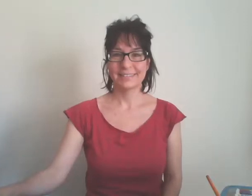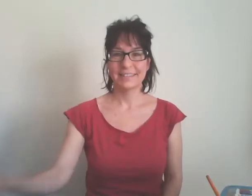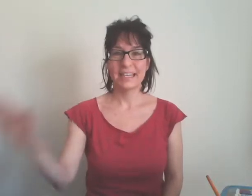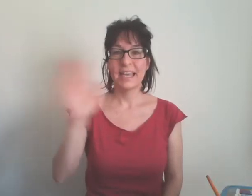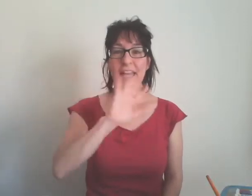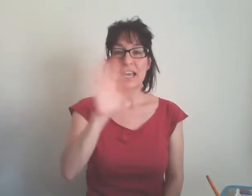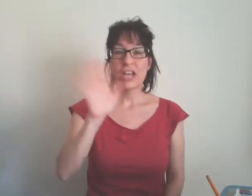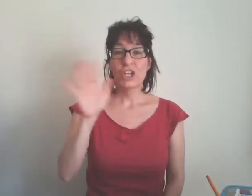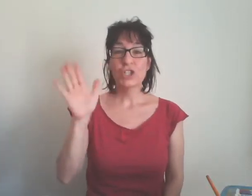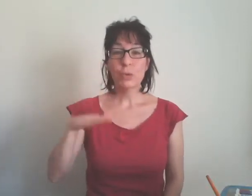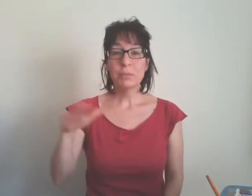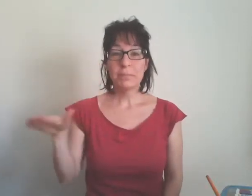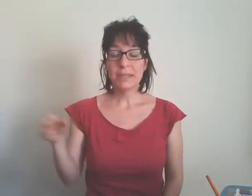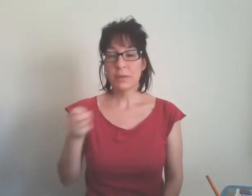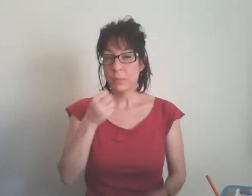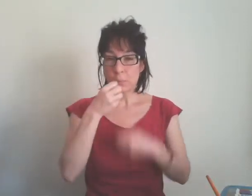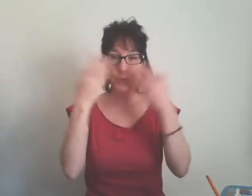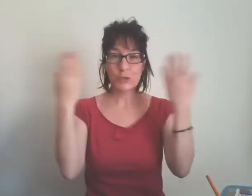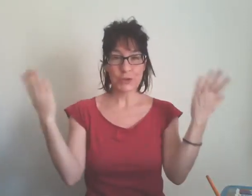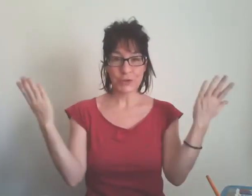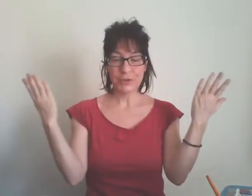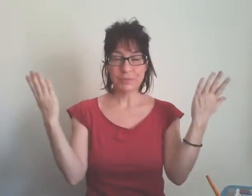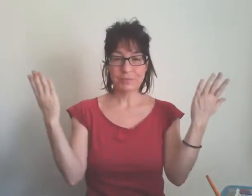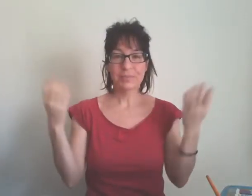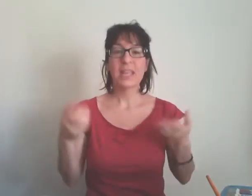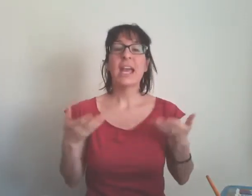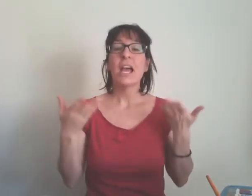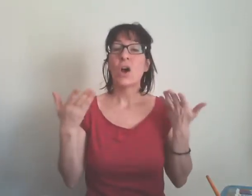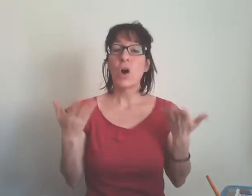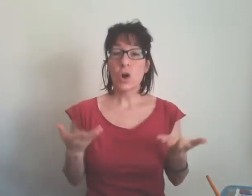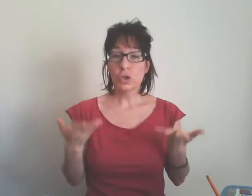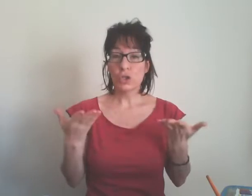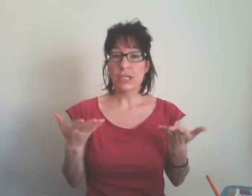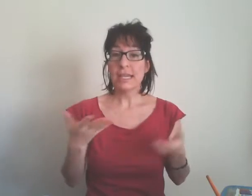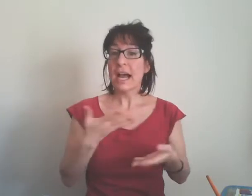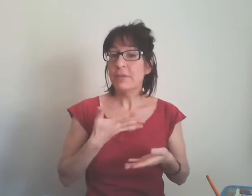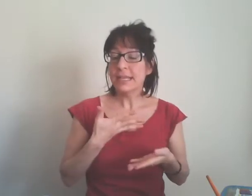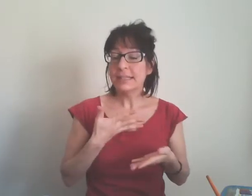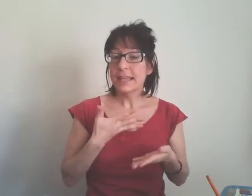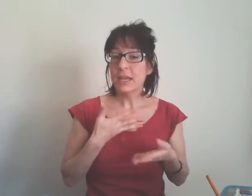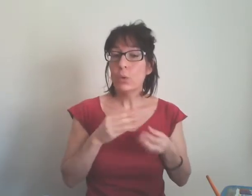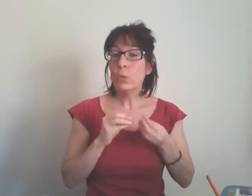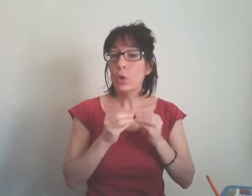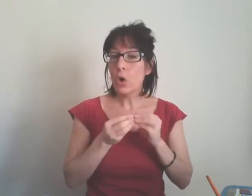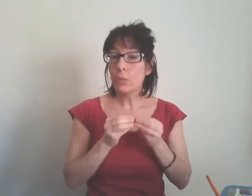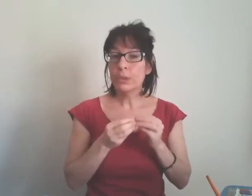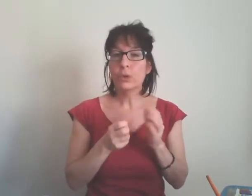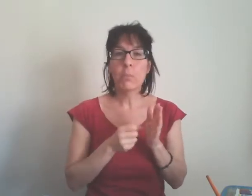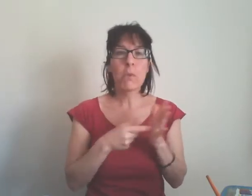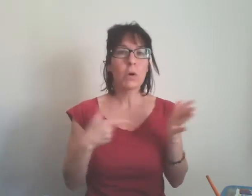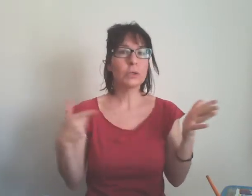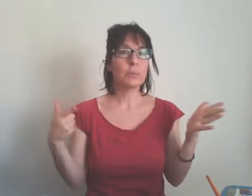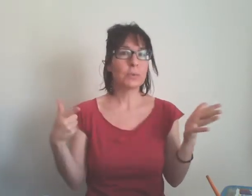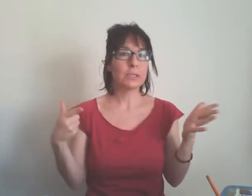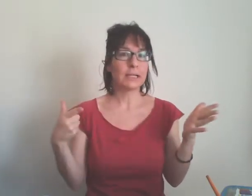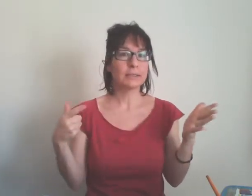ciao bimbi buongiorno oggi avete un compito molto importante